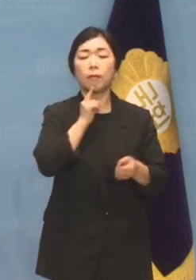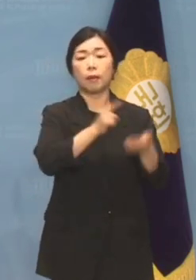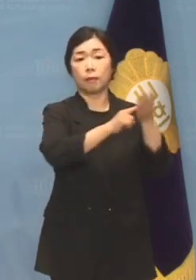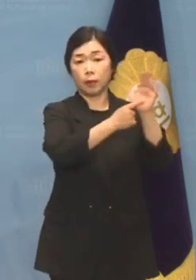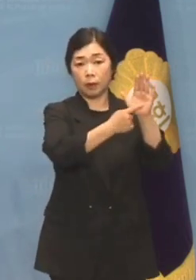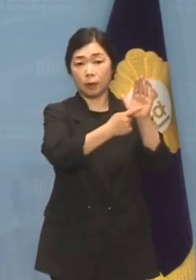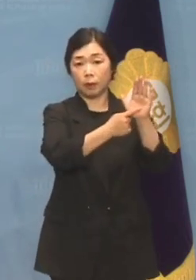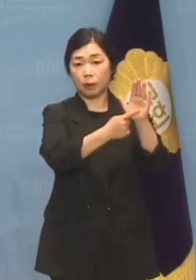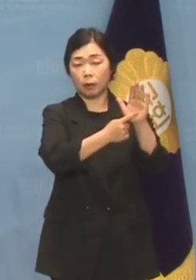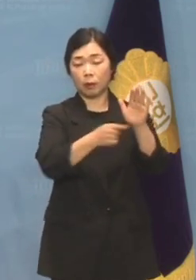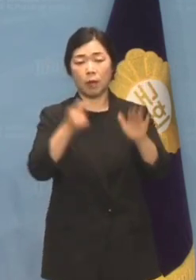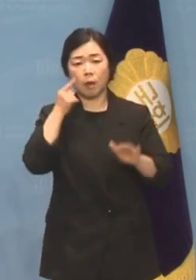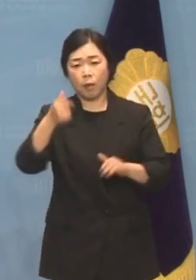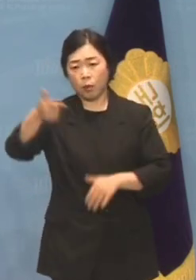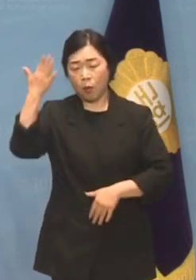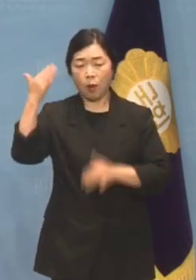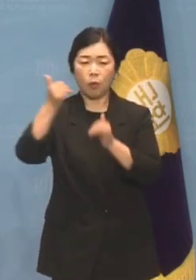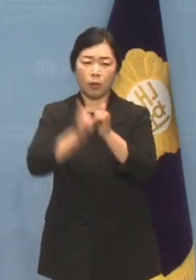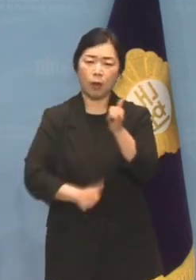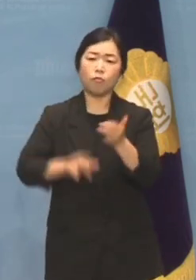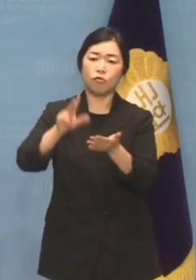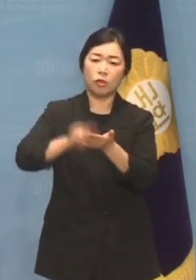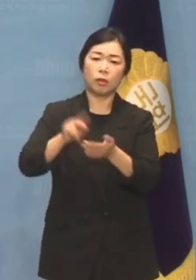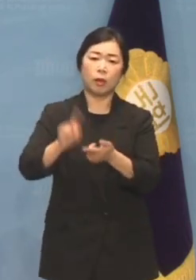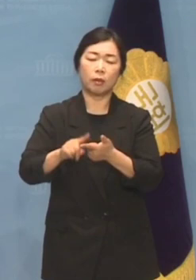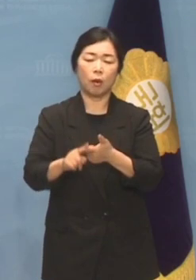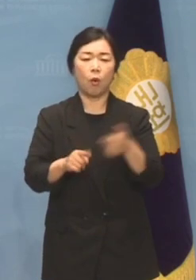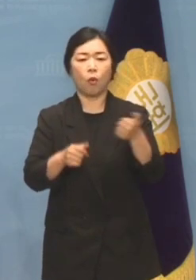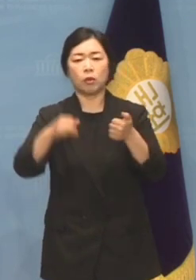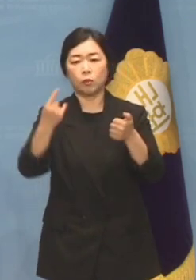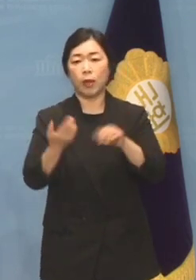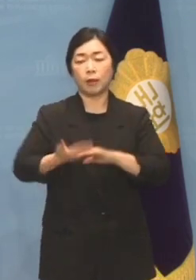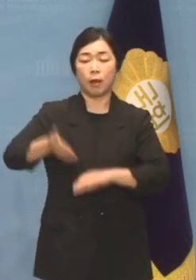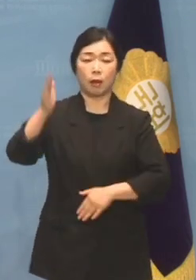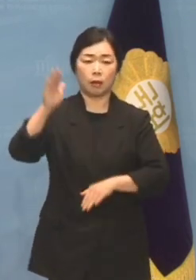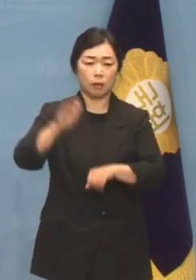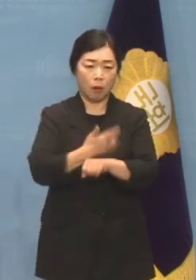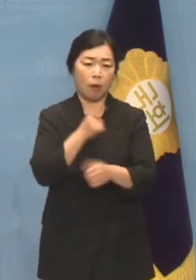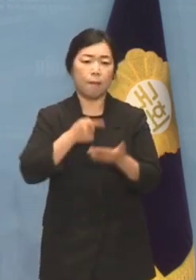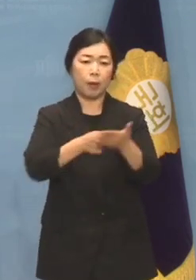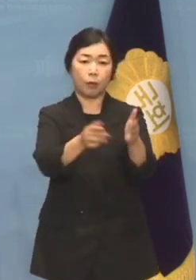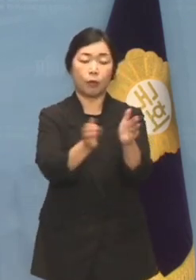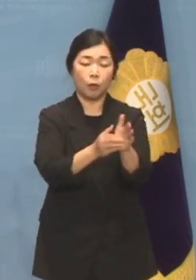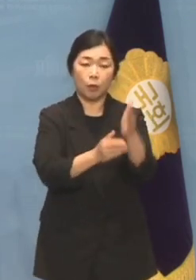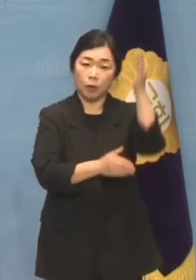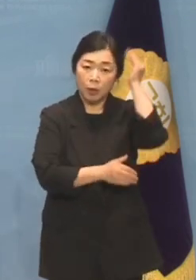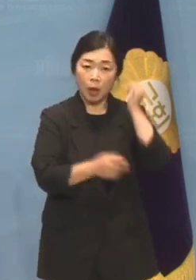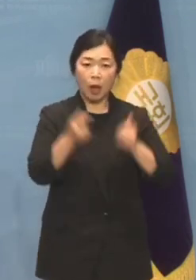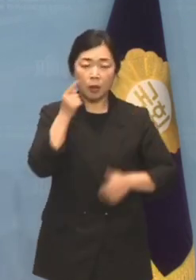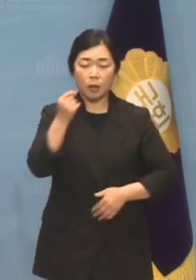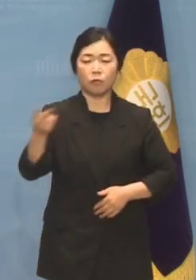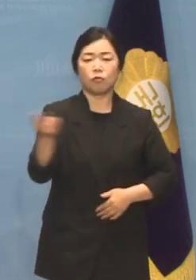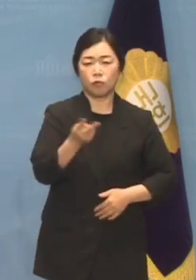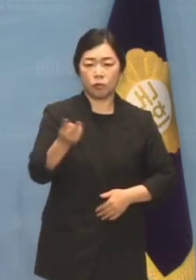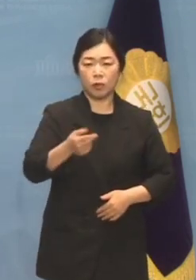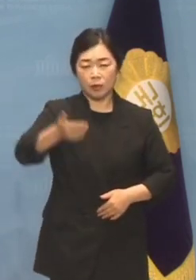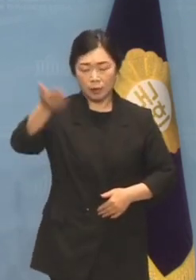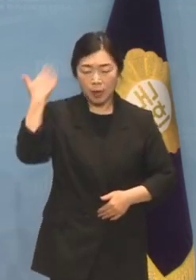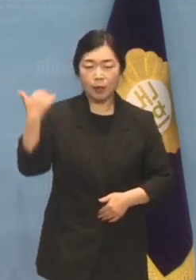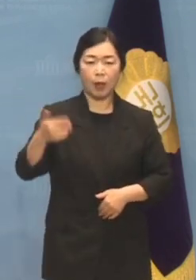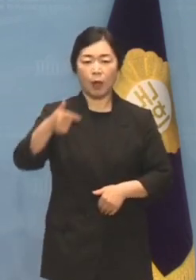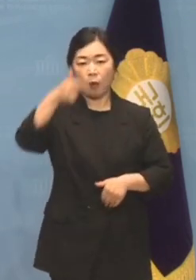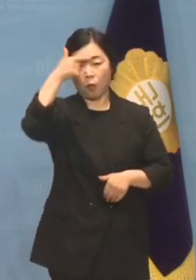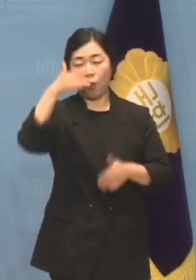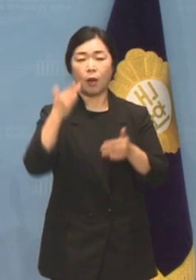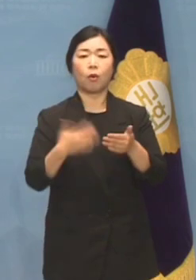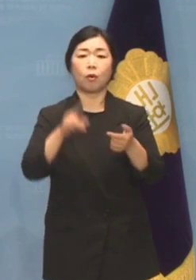일본은 과거사 문제에 대해 이미 50여 차례 이상 사과했고 한일 양국도 잘못된 과거에 대해